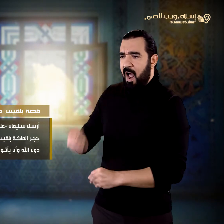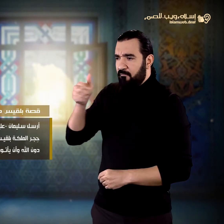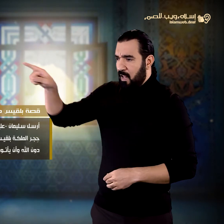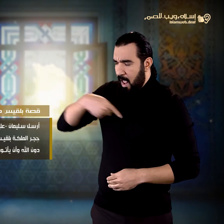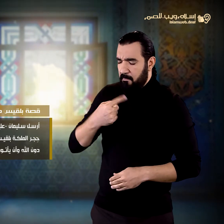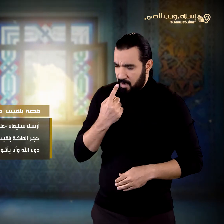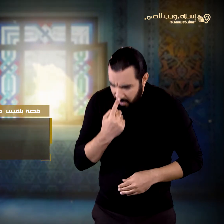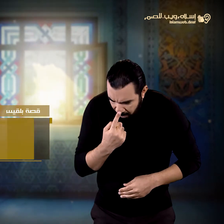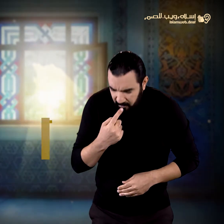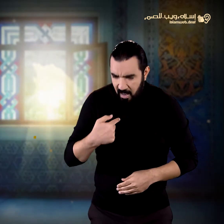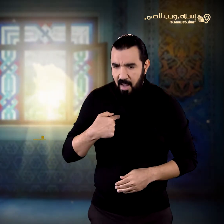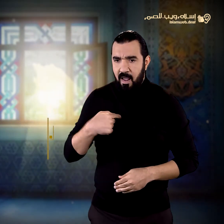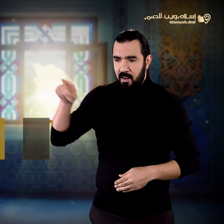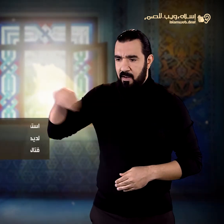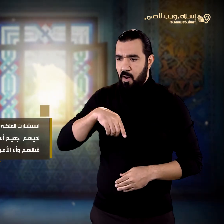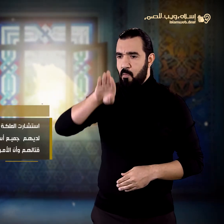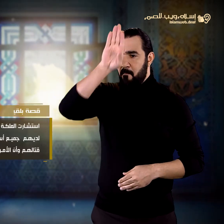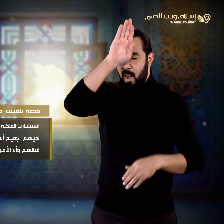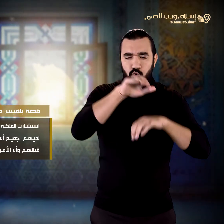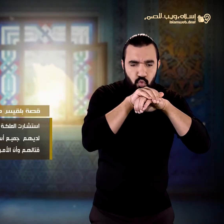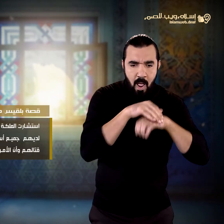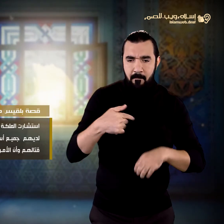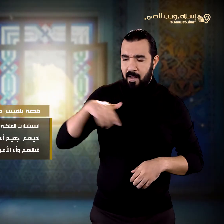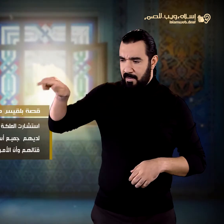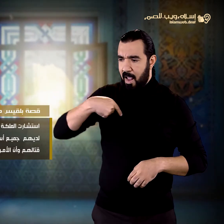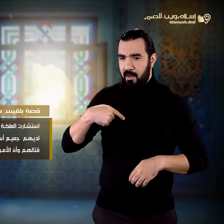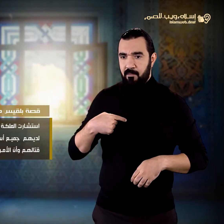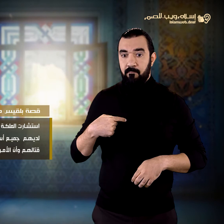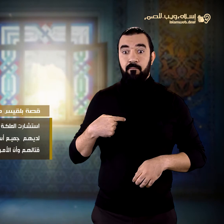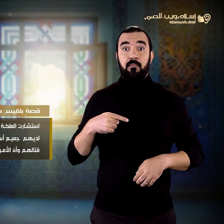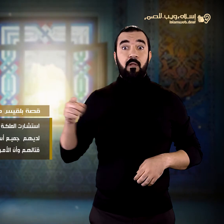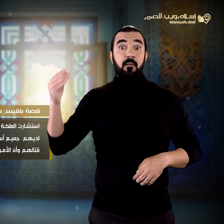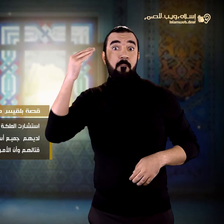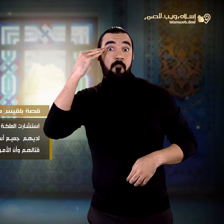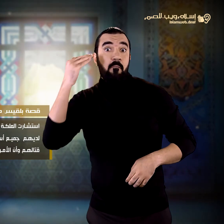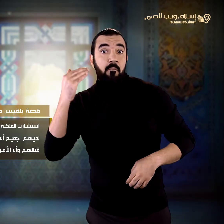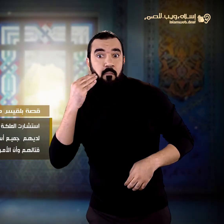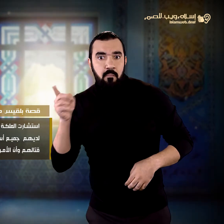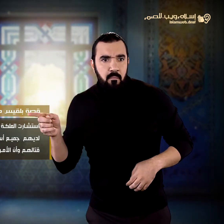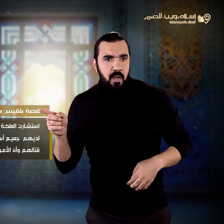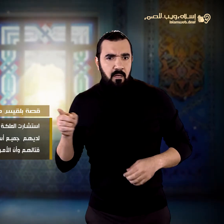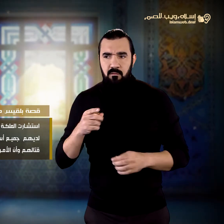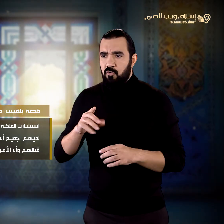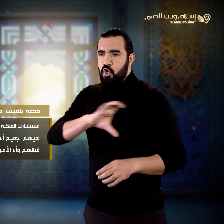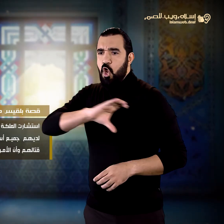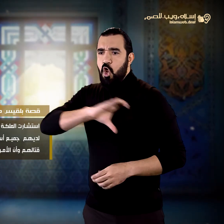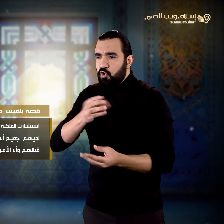استشارت الملكة رجال مملكتها من أهل الرأي فذكروا لها أن